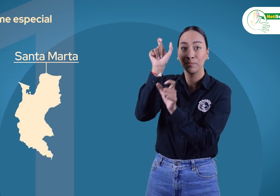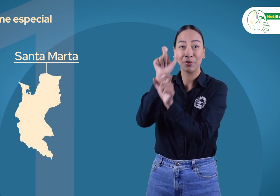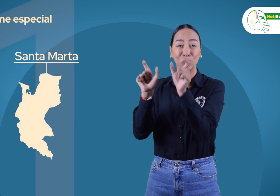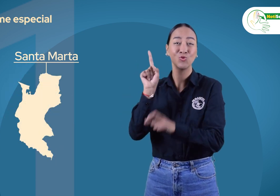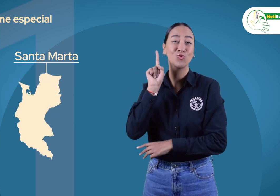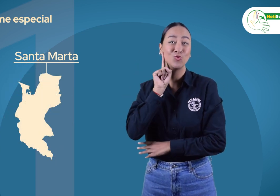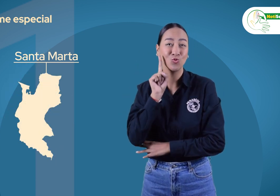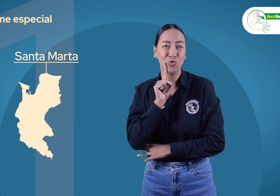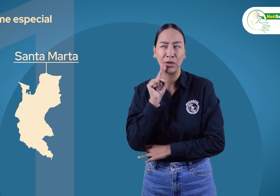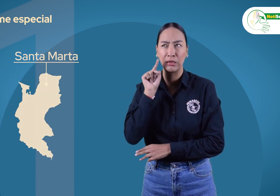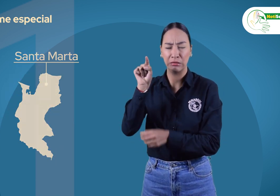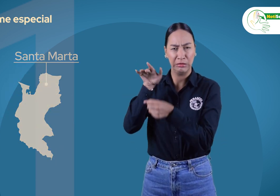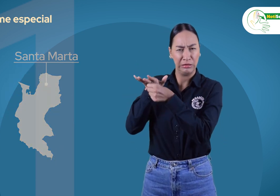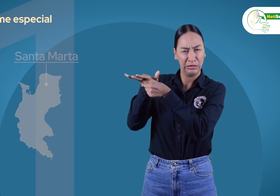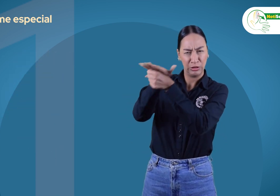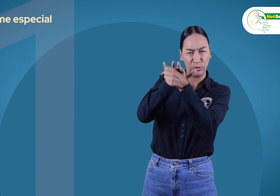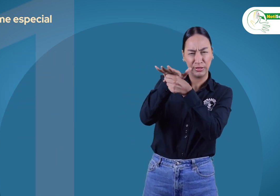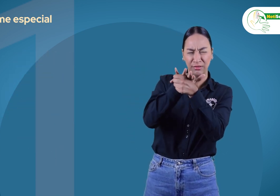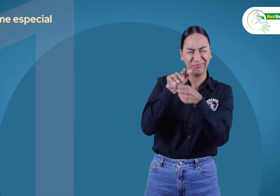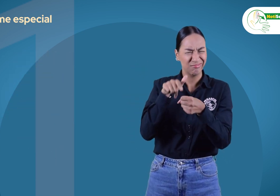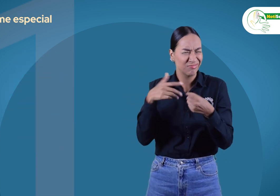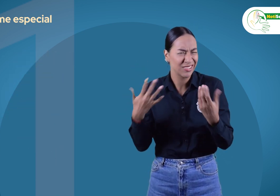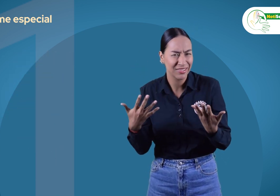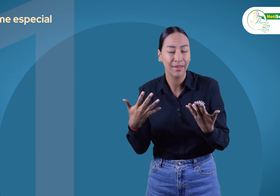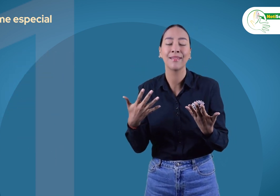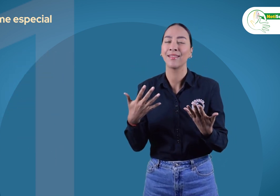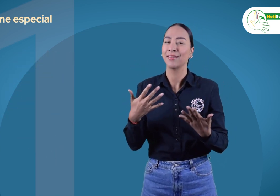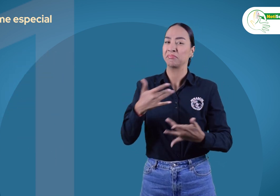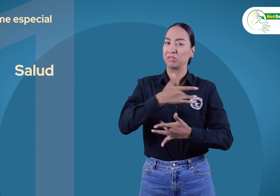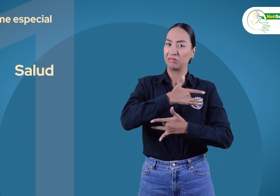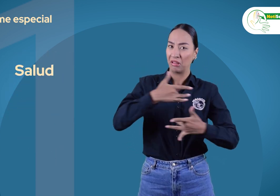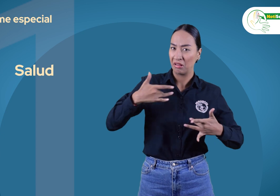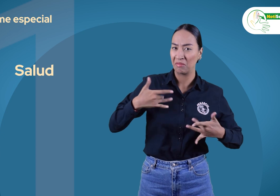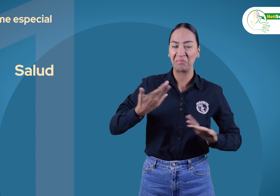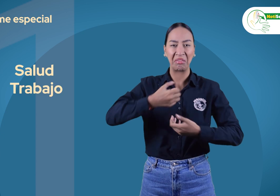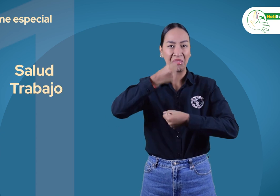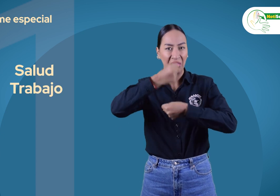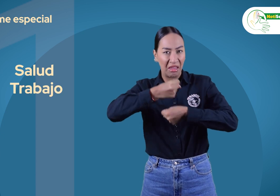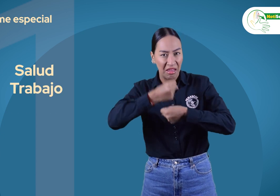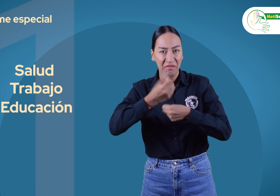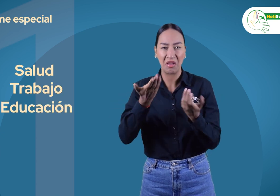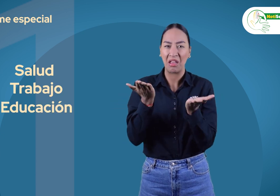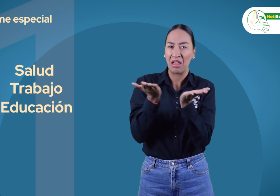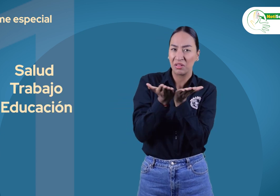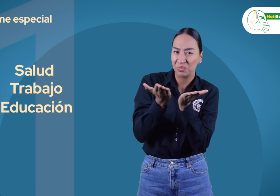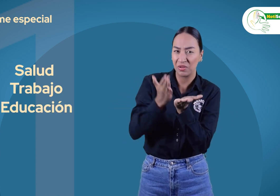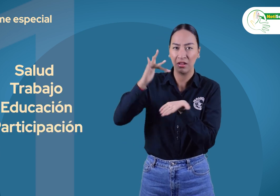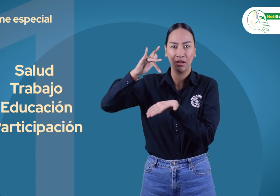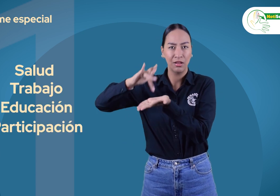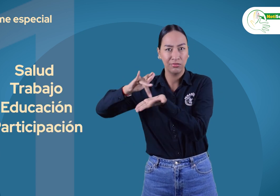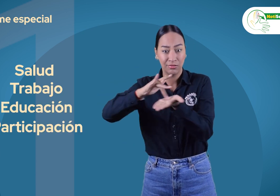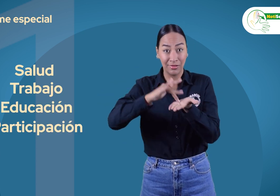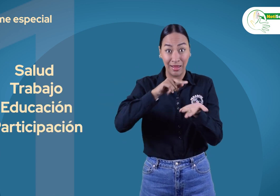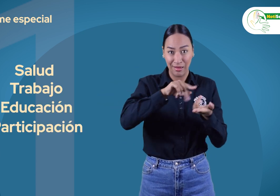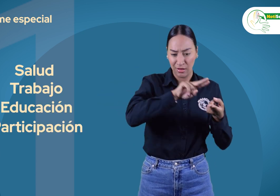en relación con sus derechos a la salud, trabajo, educación, participación,